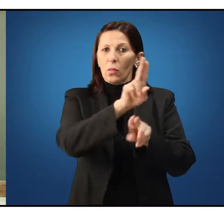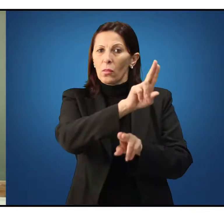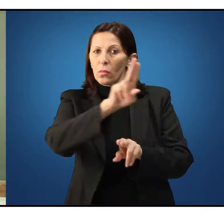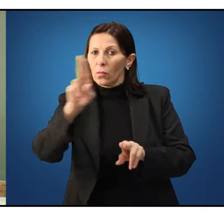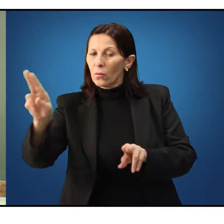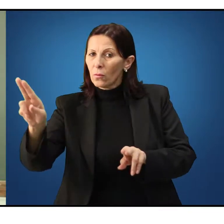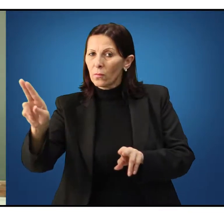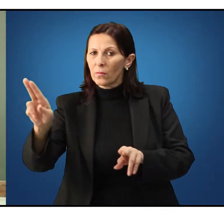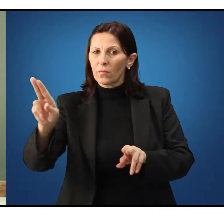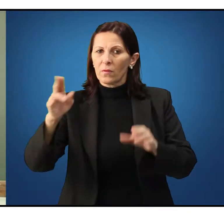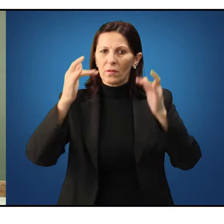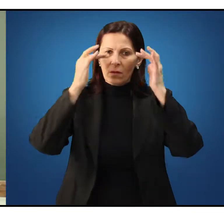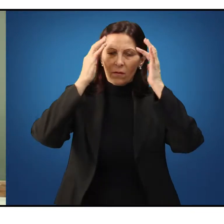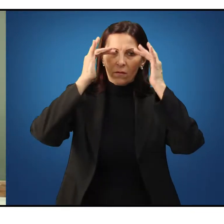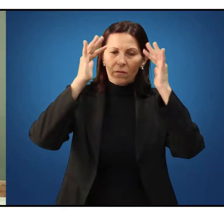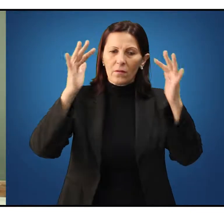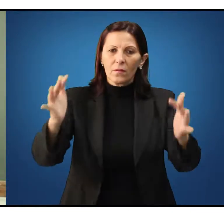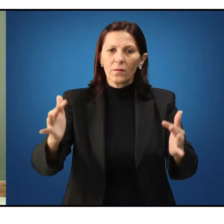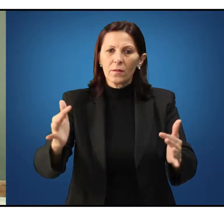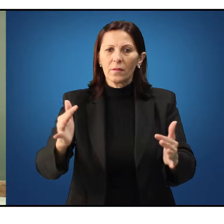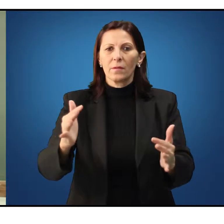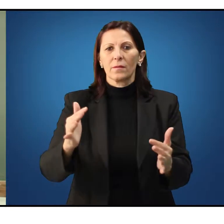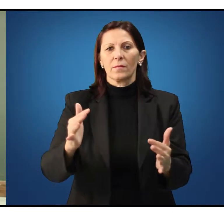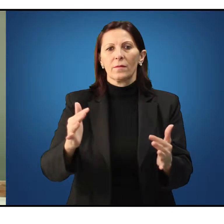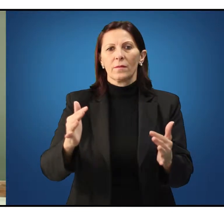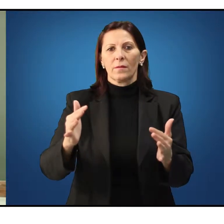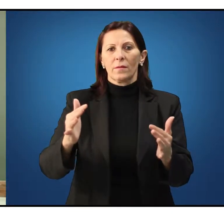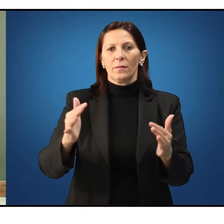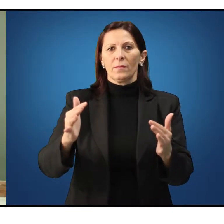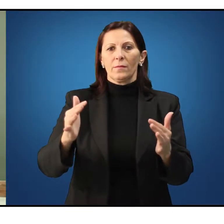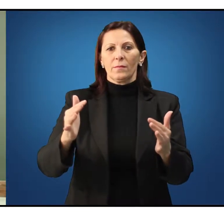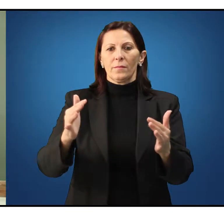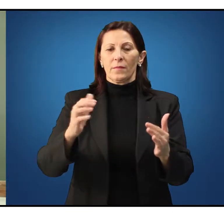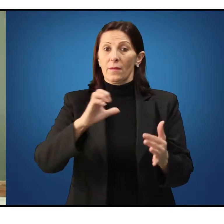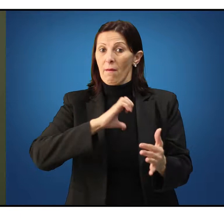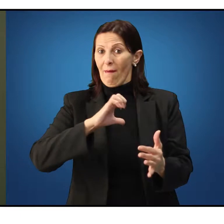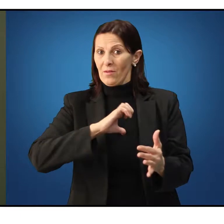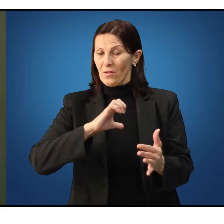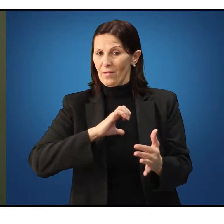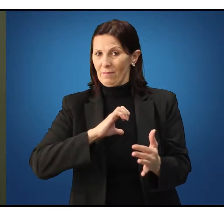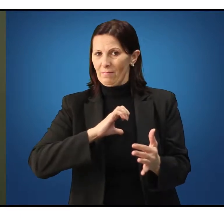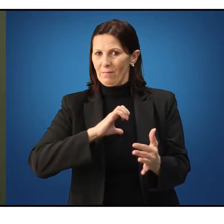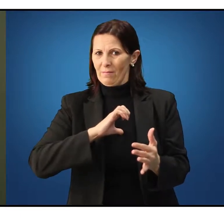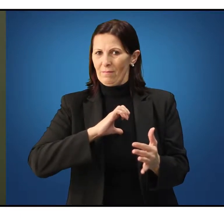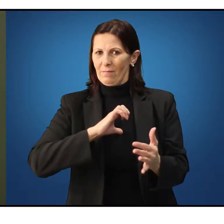Filosofia e Ética.